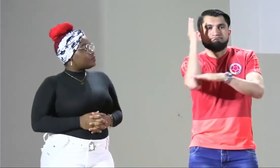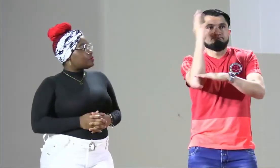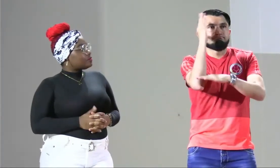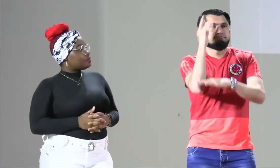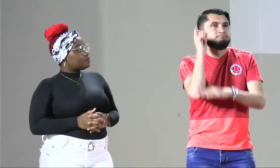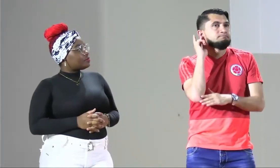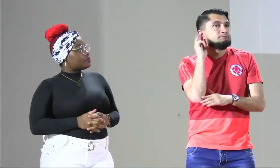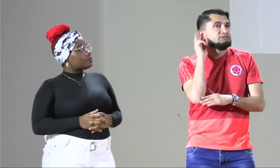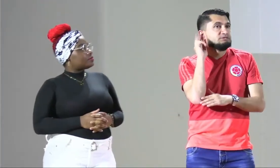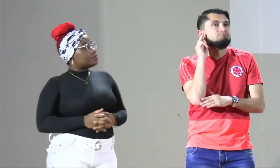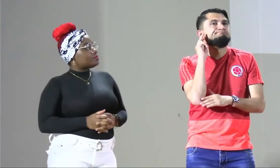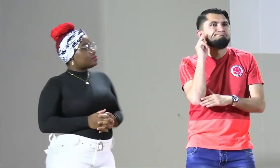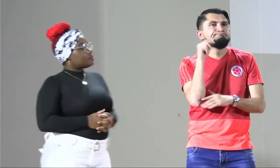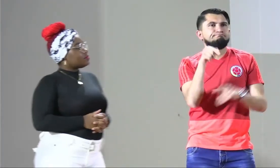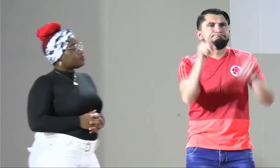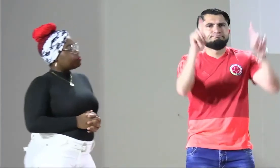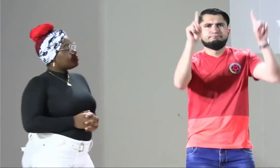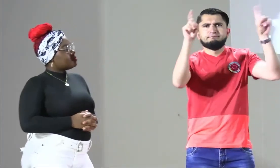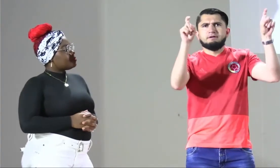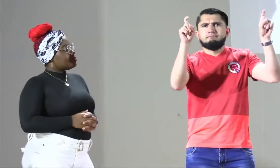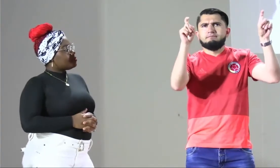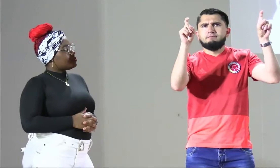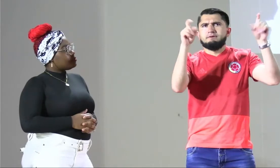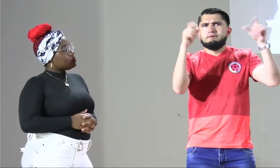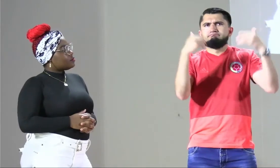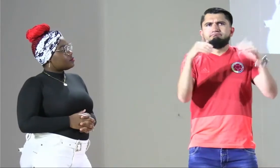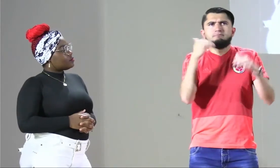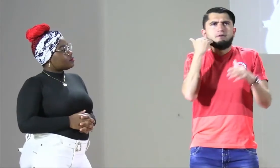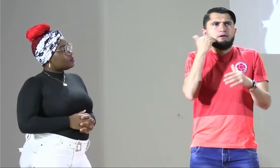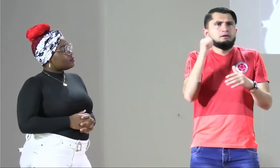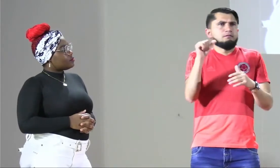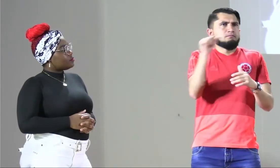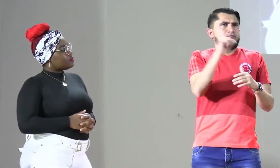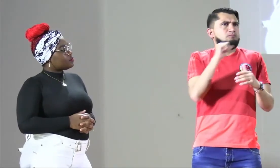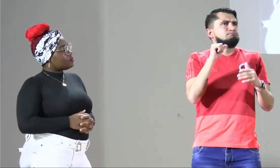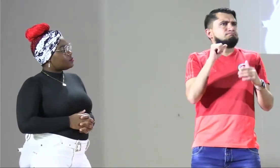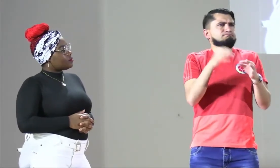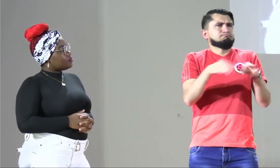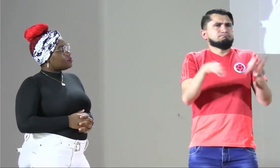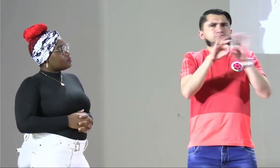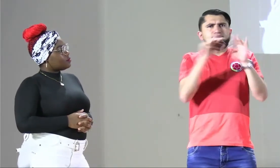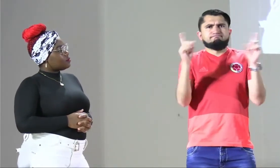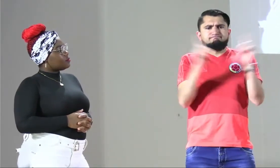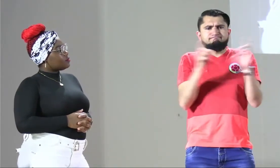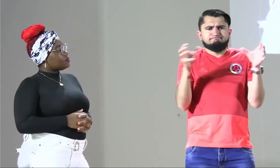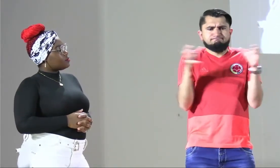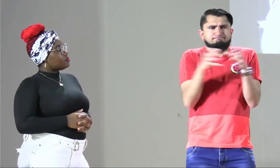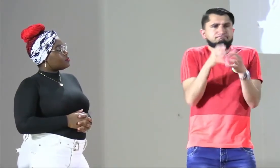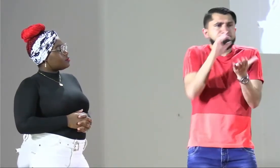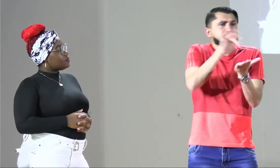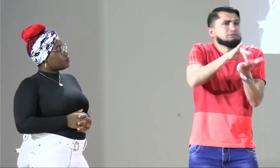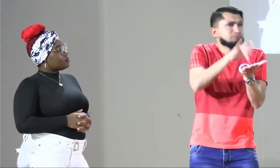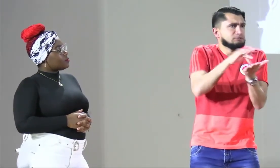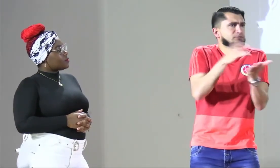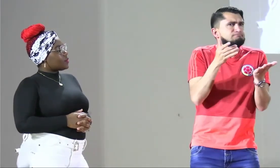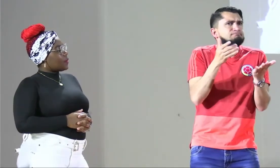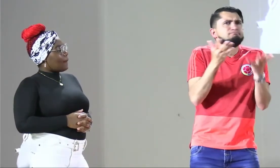Bueno, muchísimas gracias por tu presentación, Cristina. La verdad es que este tema de